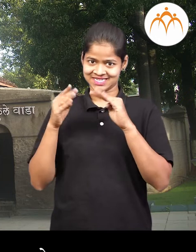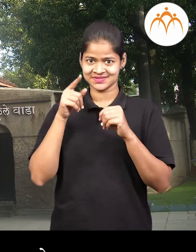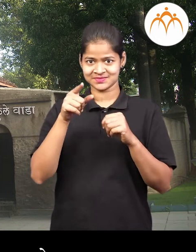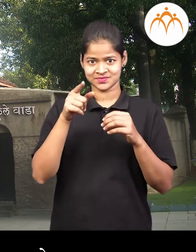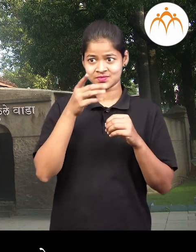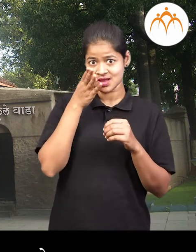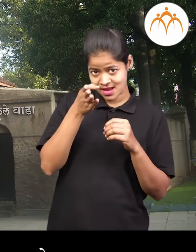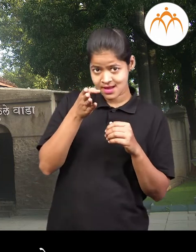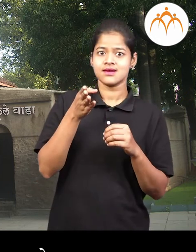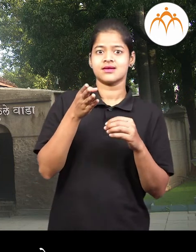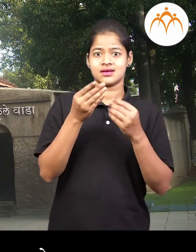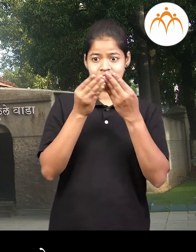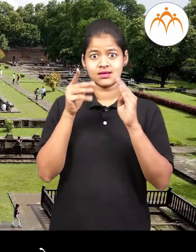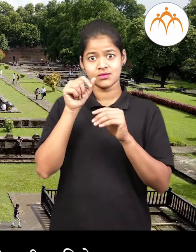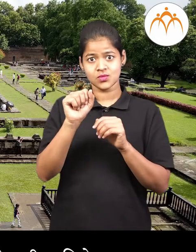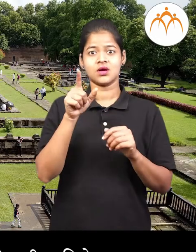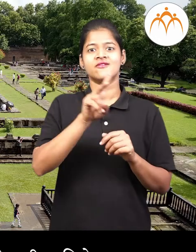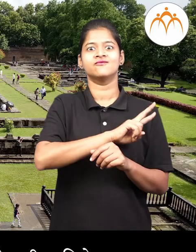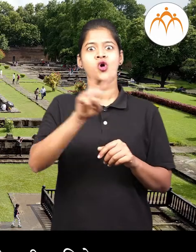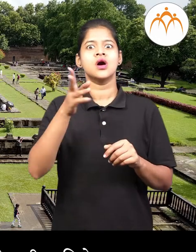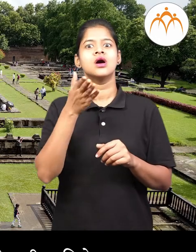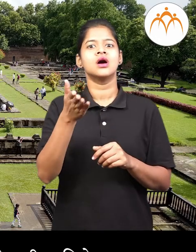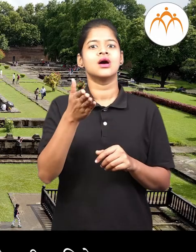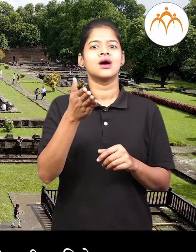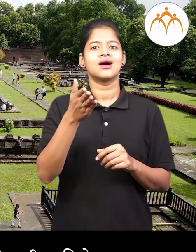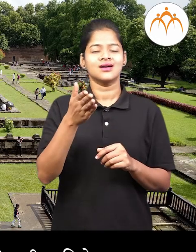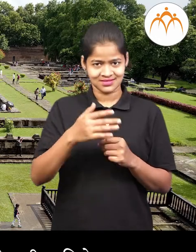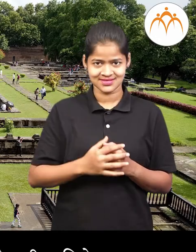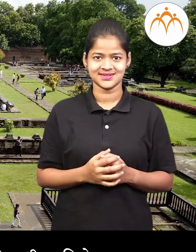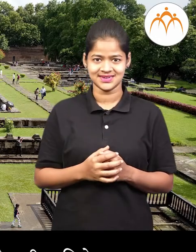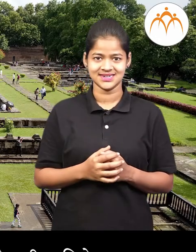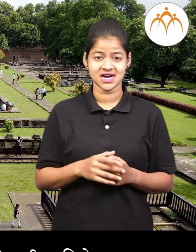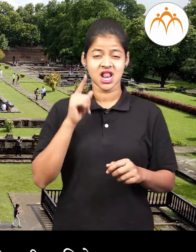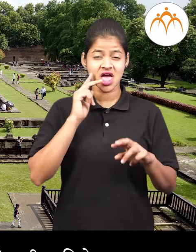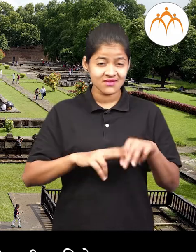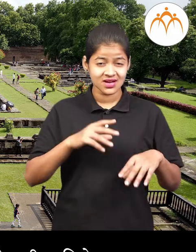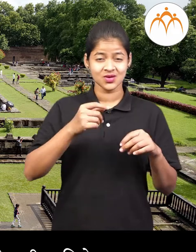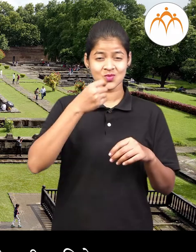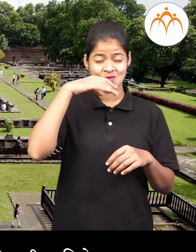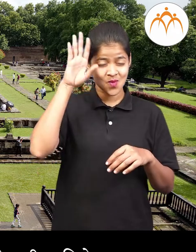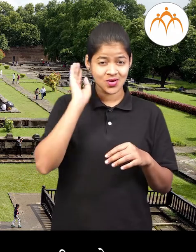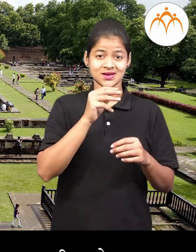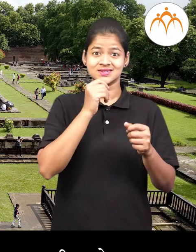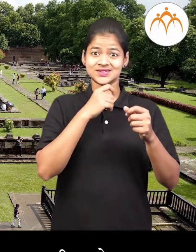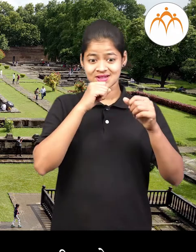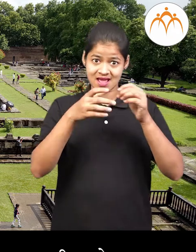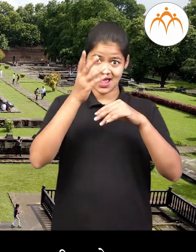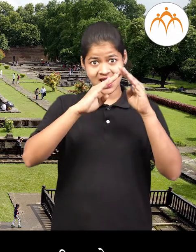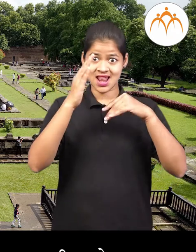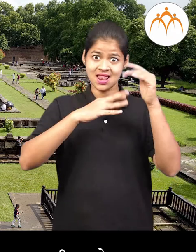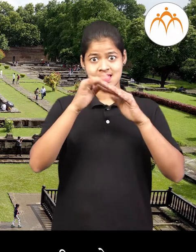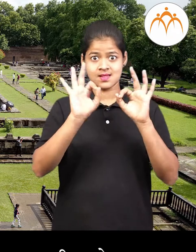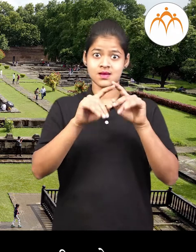मवुल्लेवान ठेवा है ही देनगी आपन नीट सांभालून ठेवली पाहिजे हा ठेवा